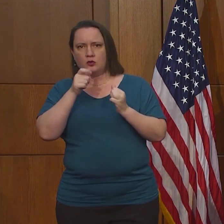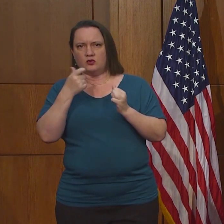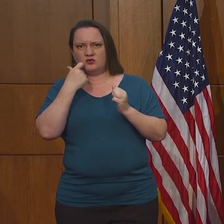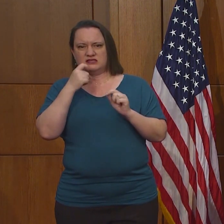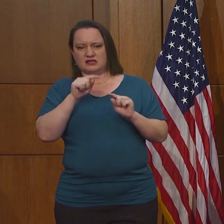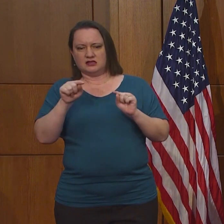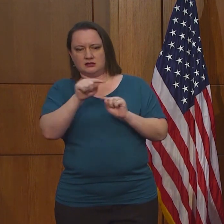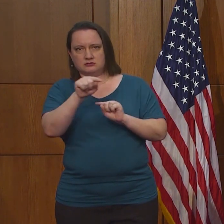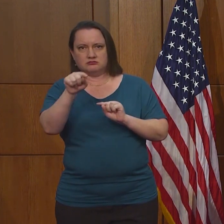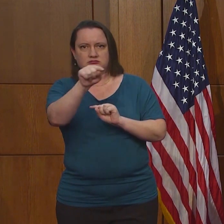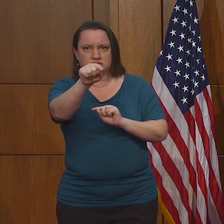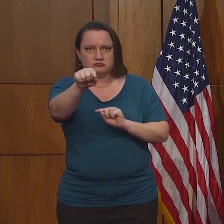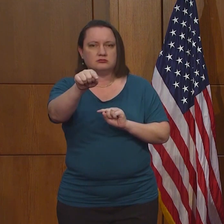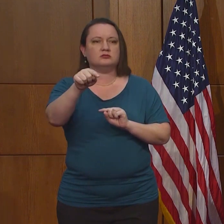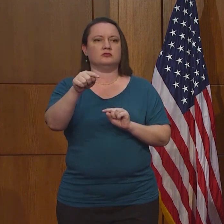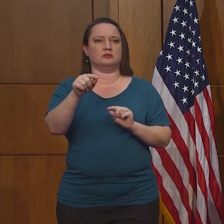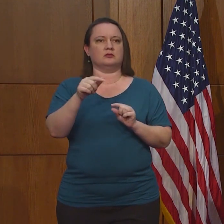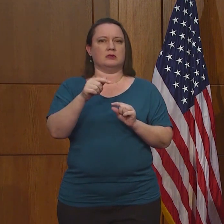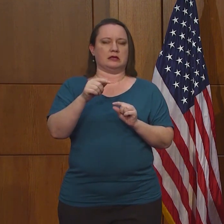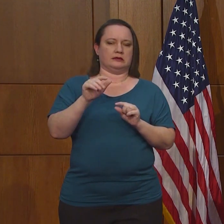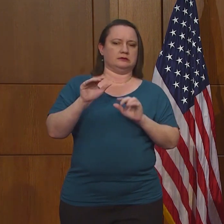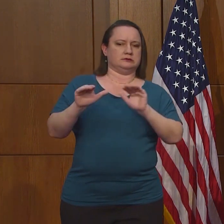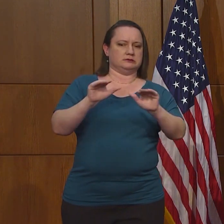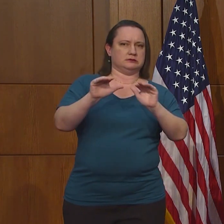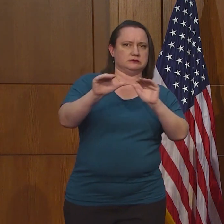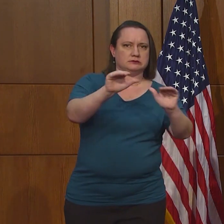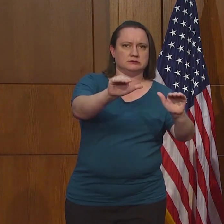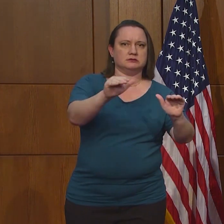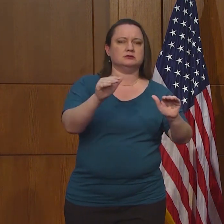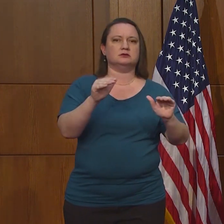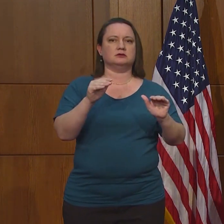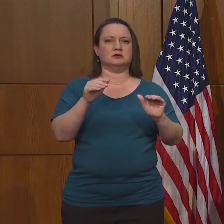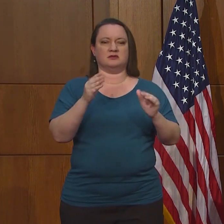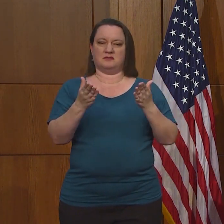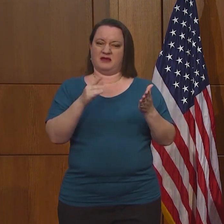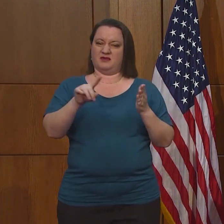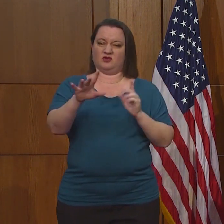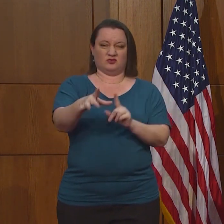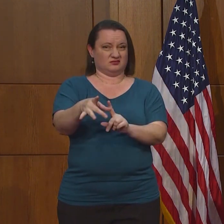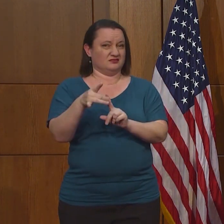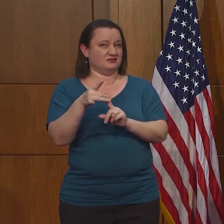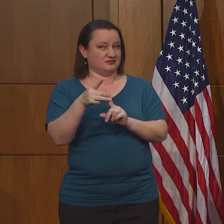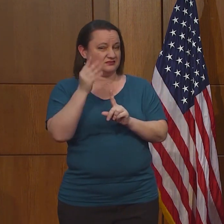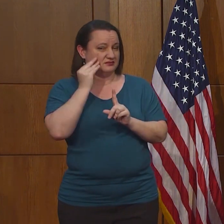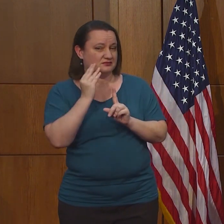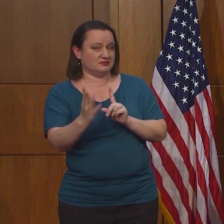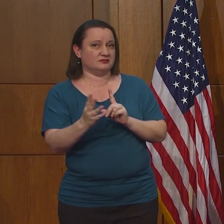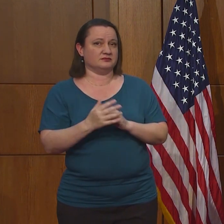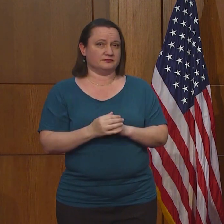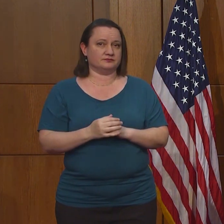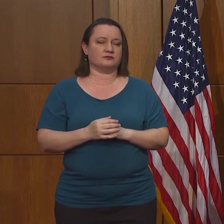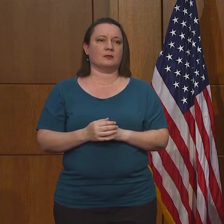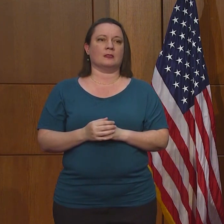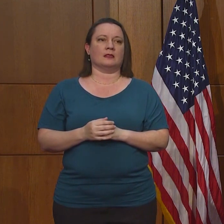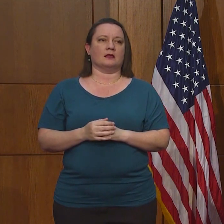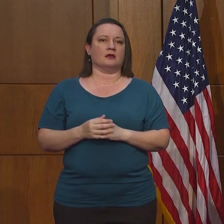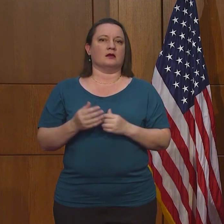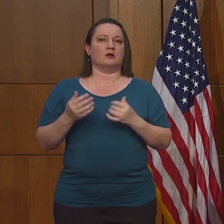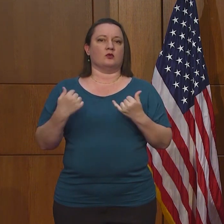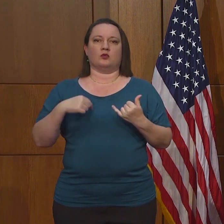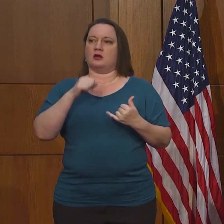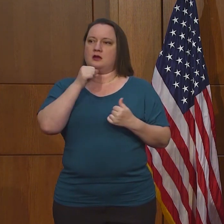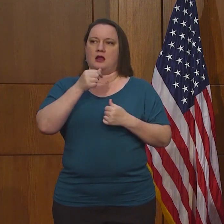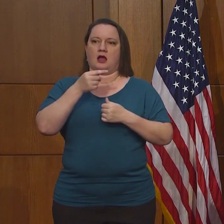la gente identifique si ha estado expuesta a alguien que tenía el virus. No